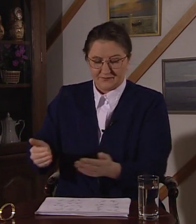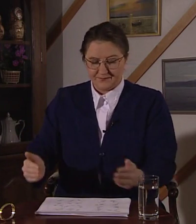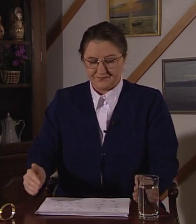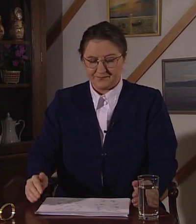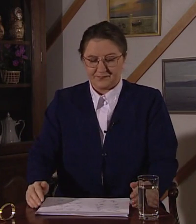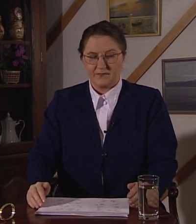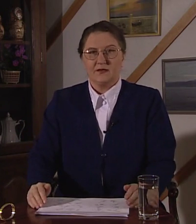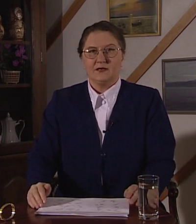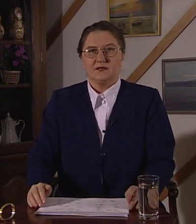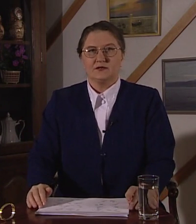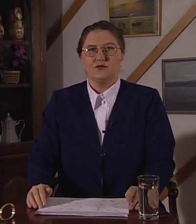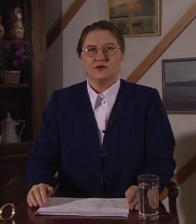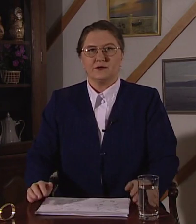Творог.